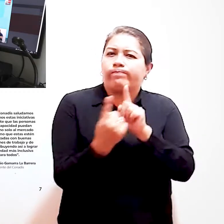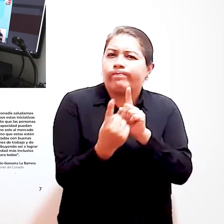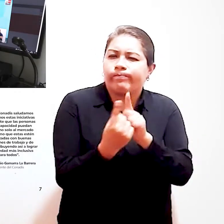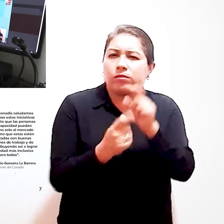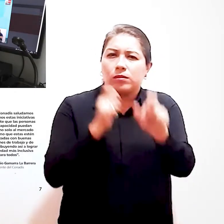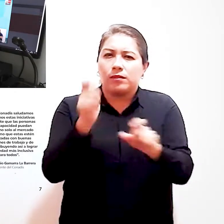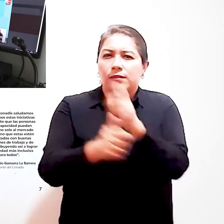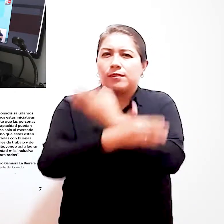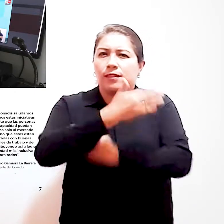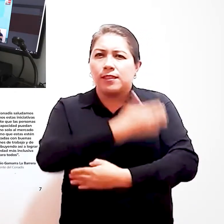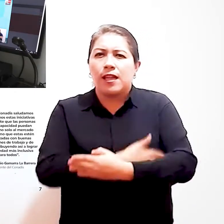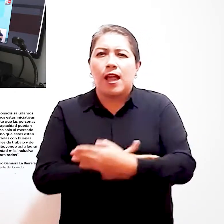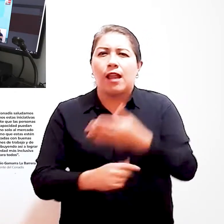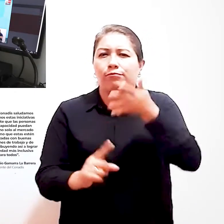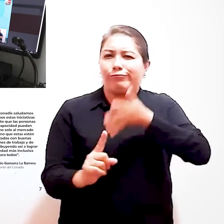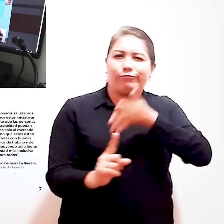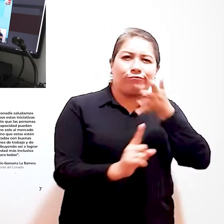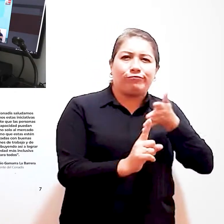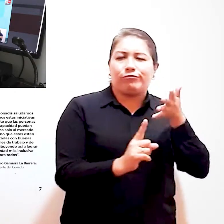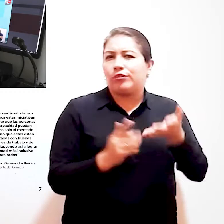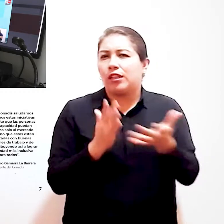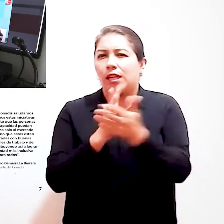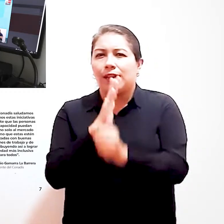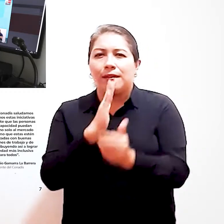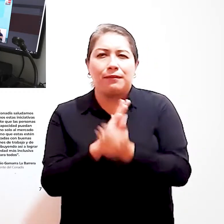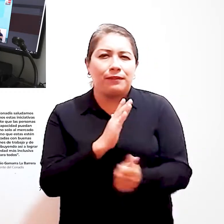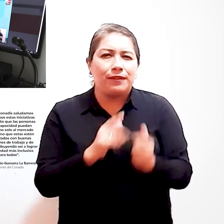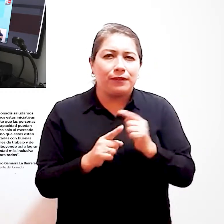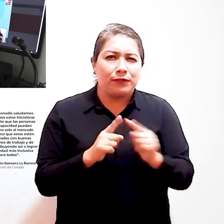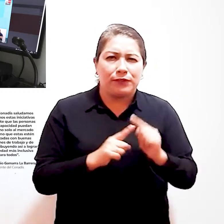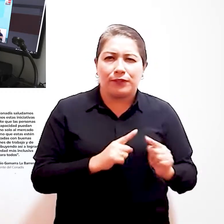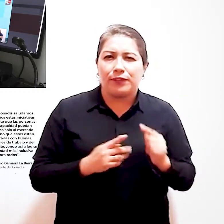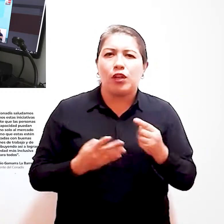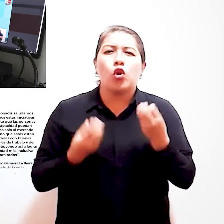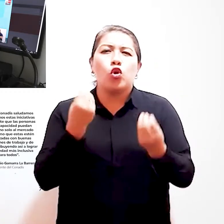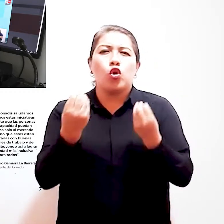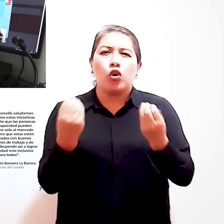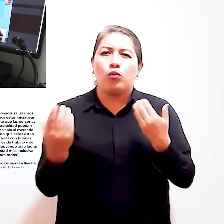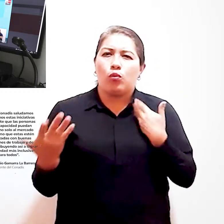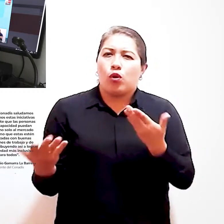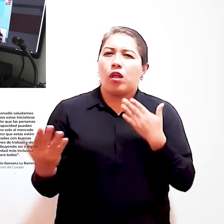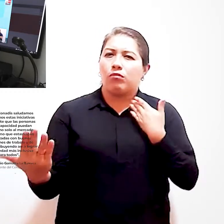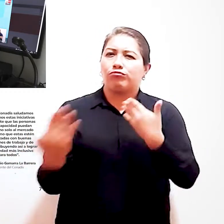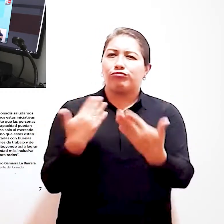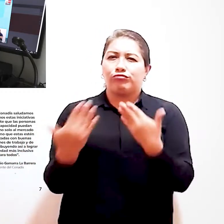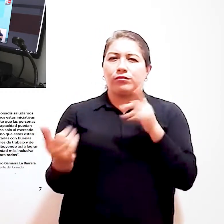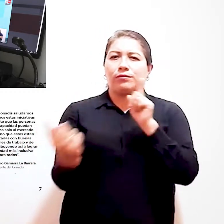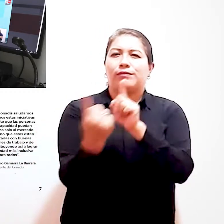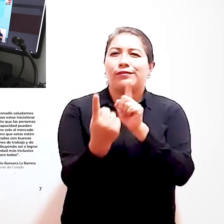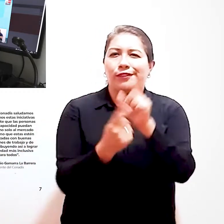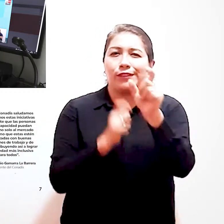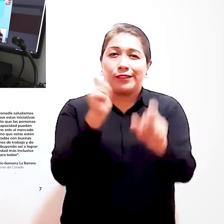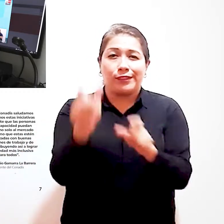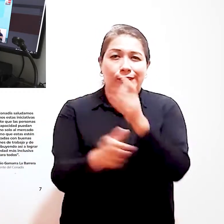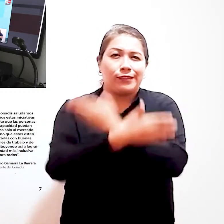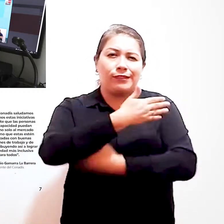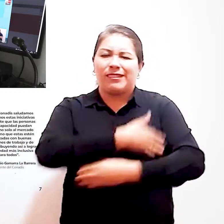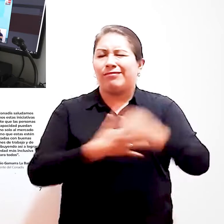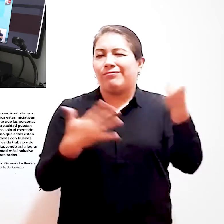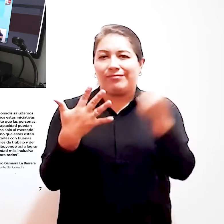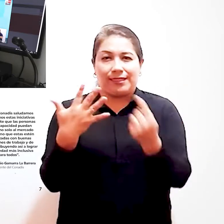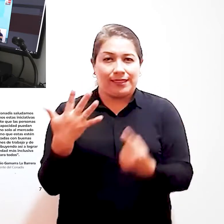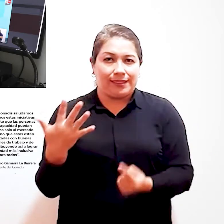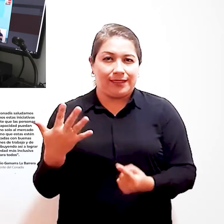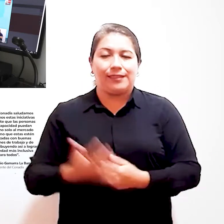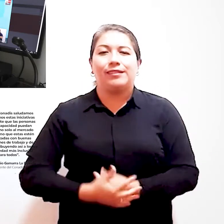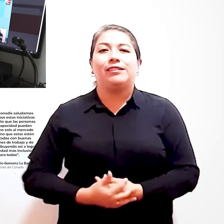acercamiento a discapacidad, perfil de capacidades, habilidades y cómo relacionarnos con personas con discapacidad